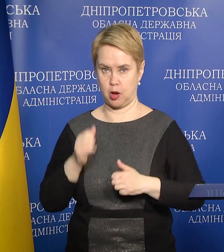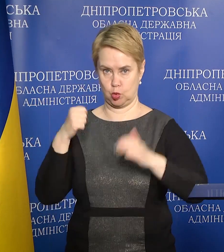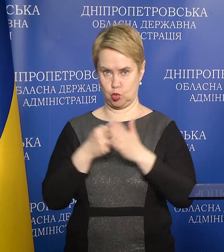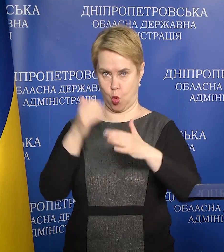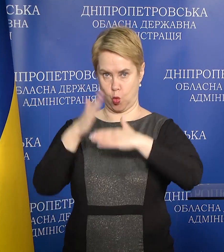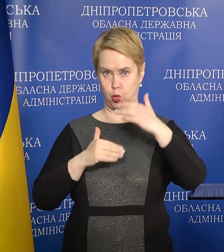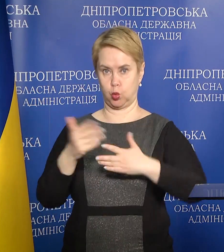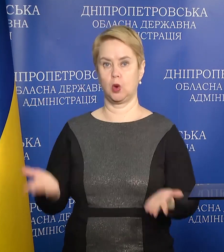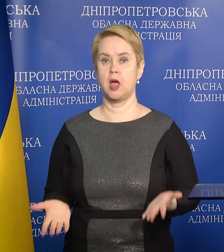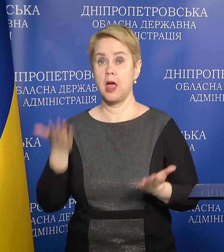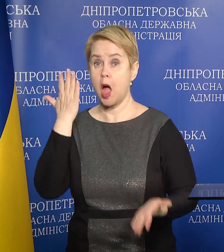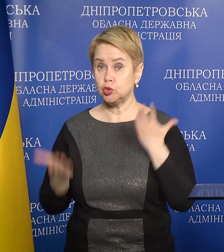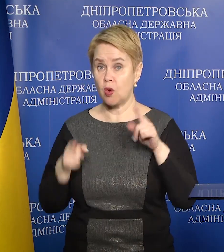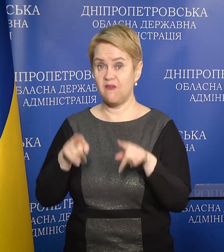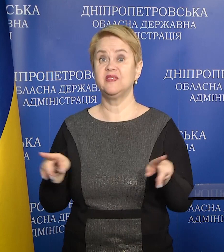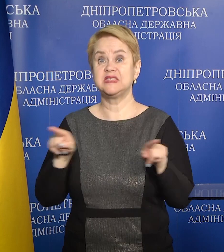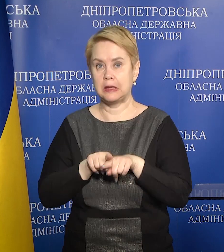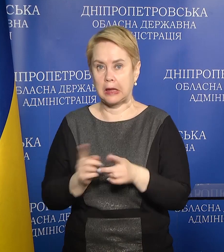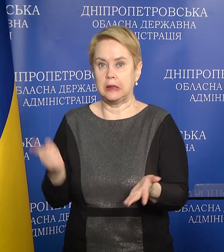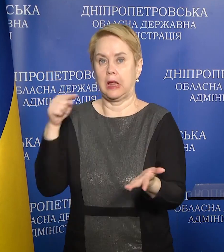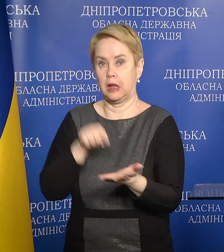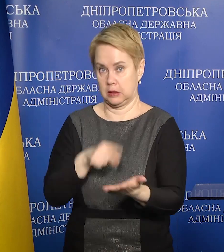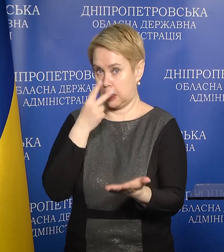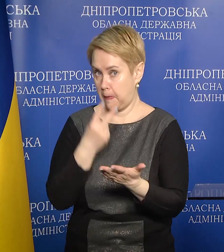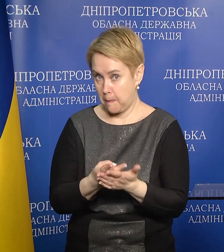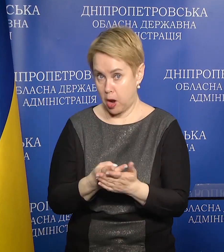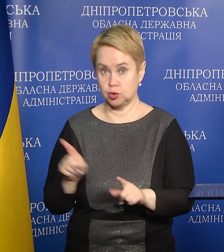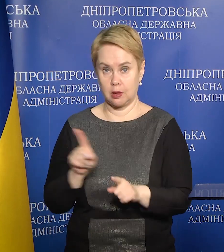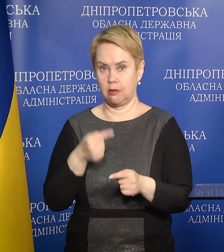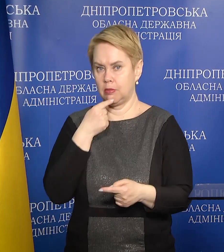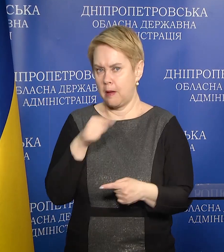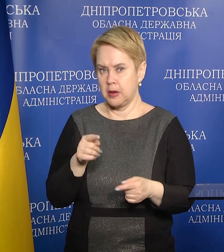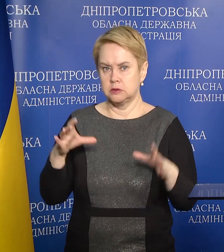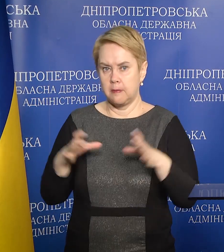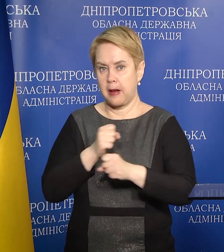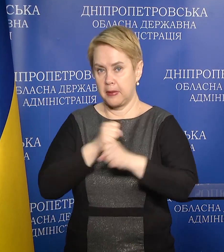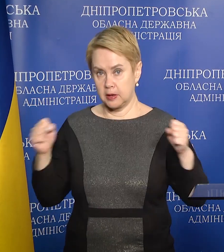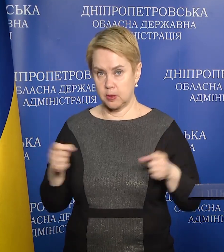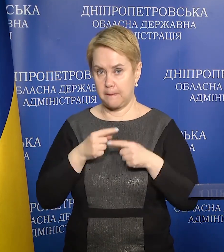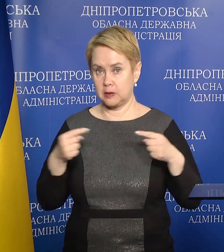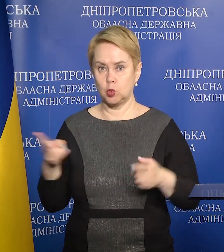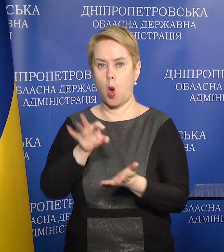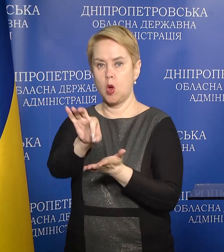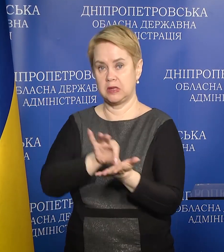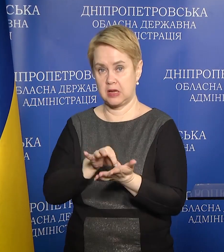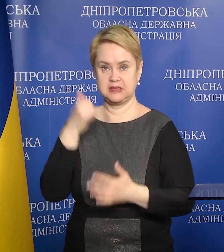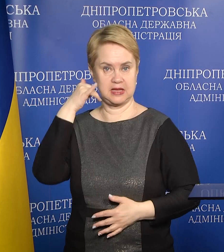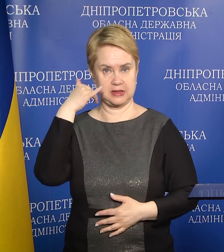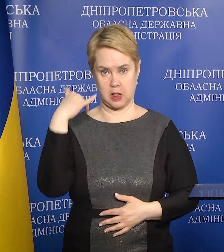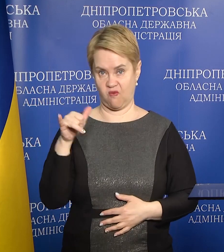їх до рук. Якщо ви все ж таки натрапили чи побачили якісь небезпечні предмети, необхідно одразу